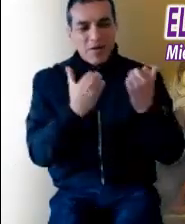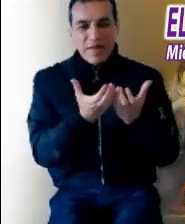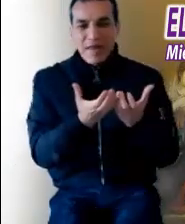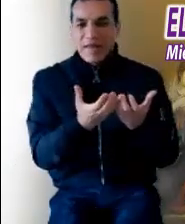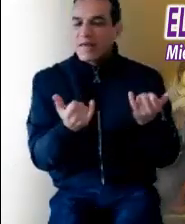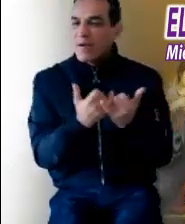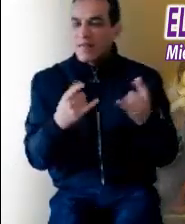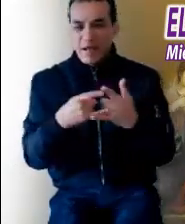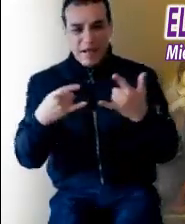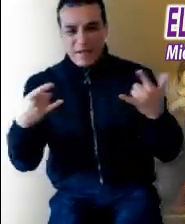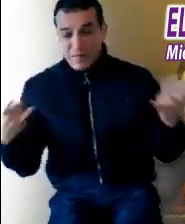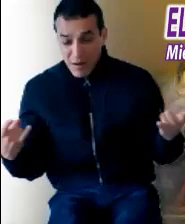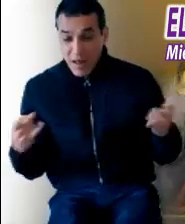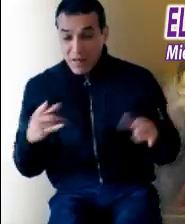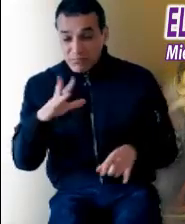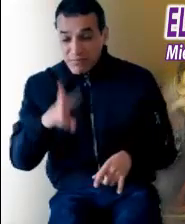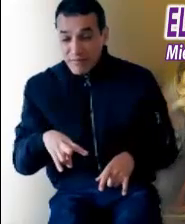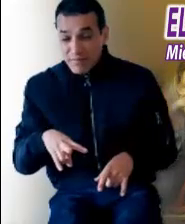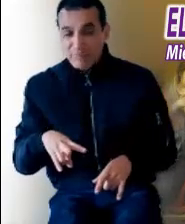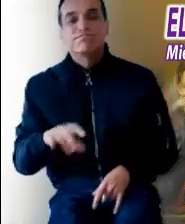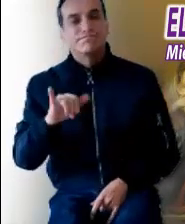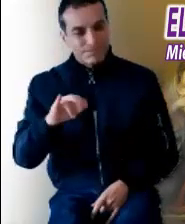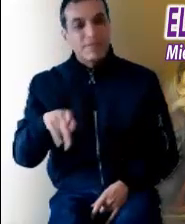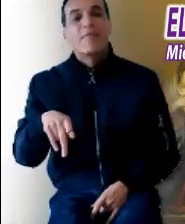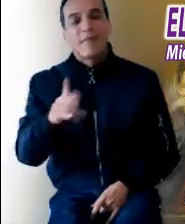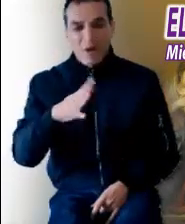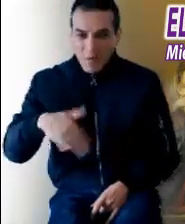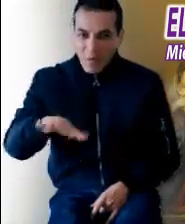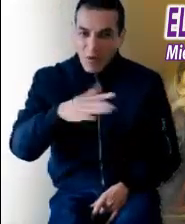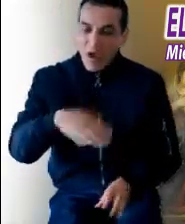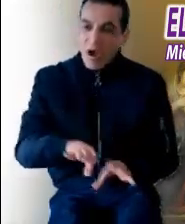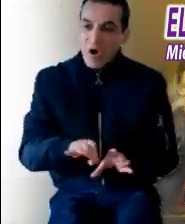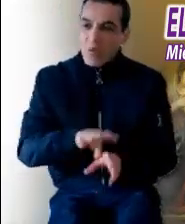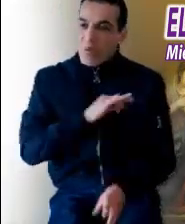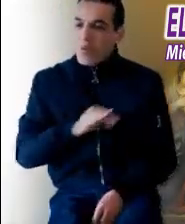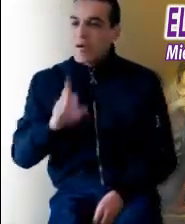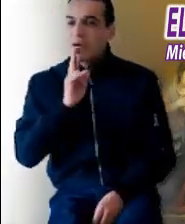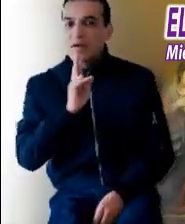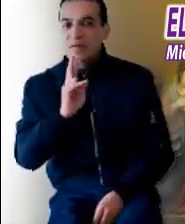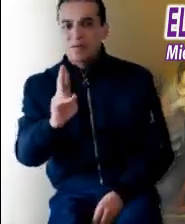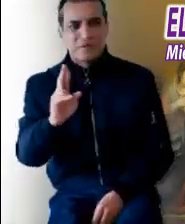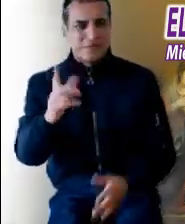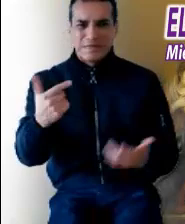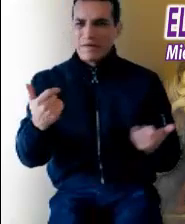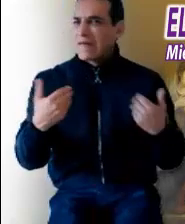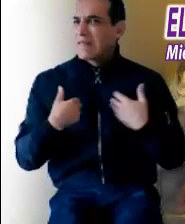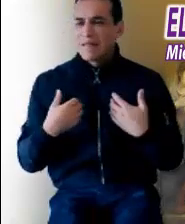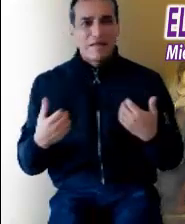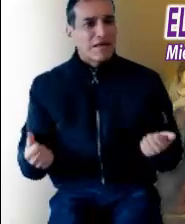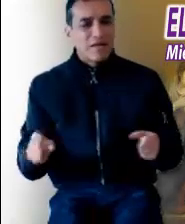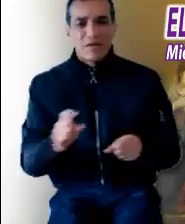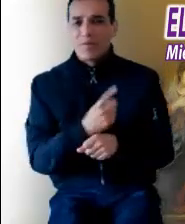que más que historia buscan responder a estas preguntas acuciantes para todo creyente.